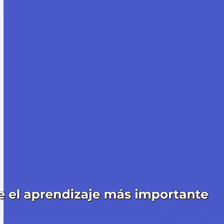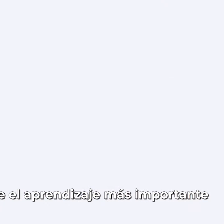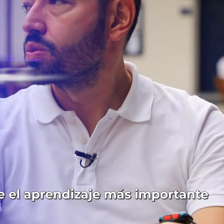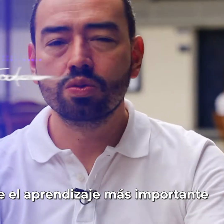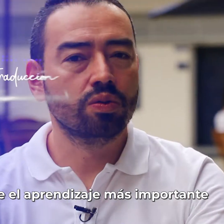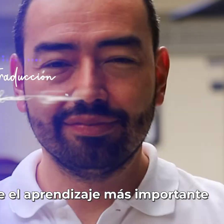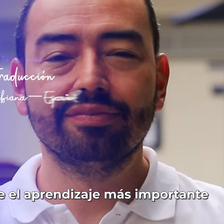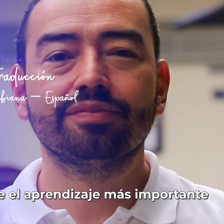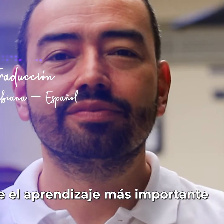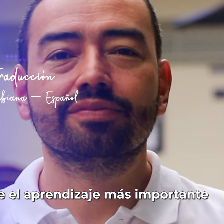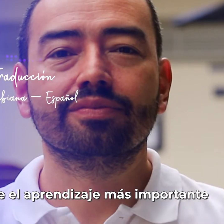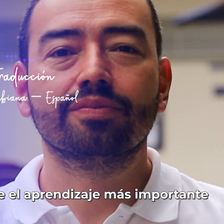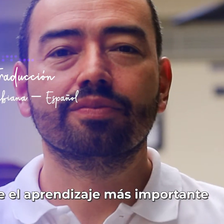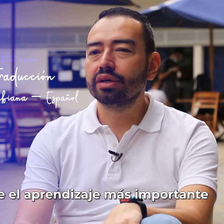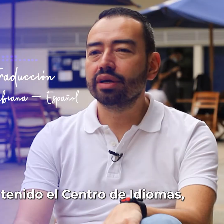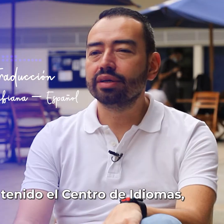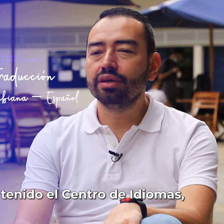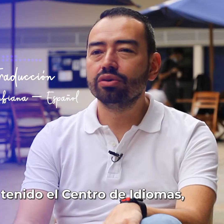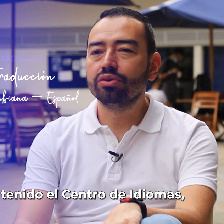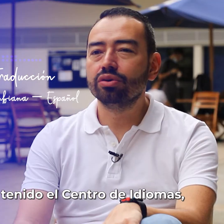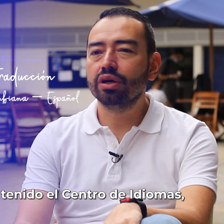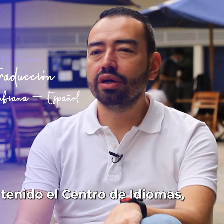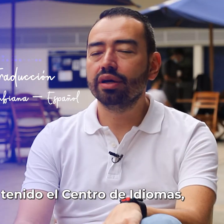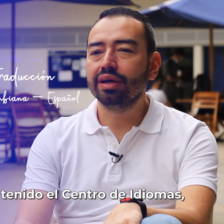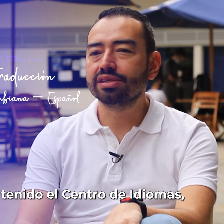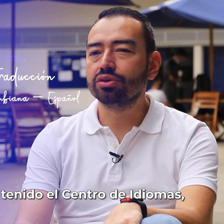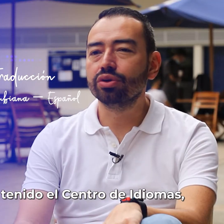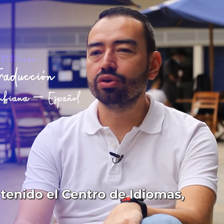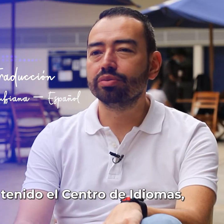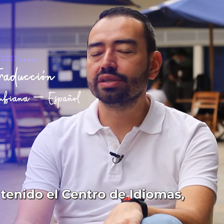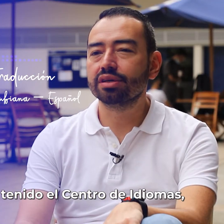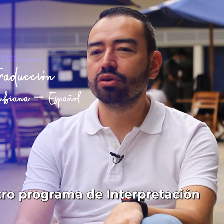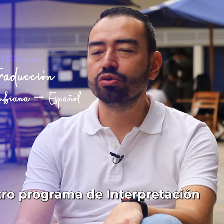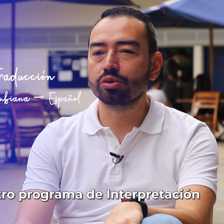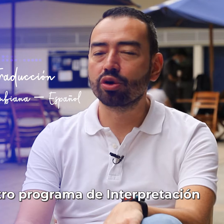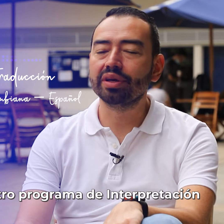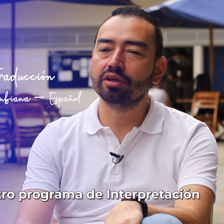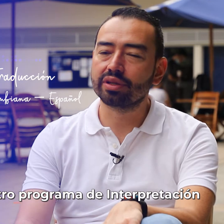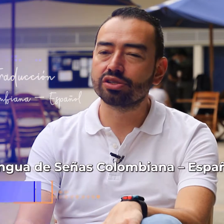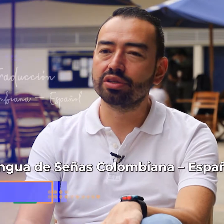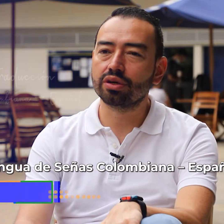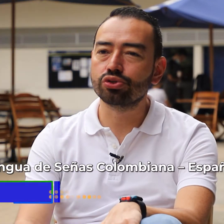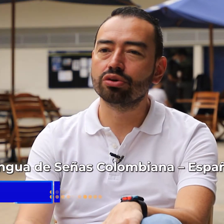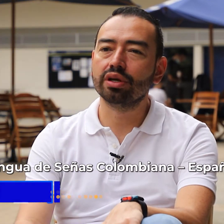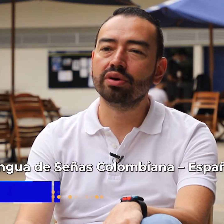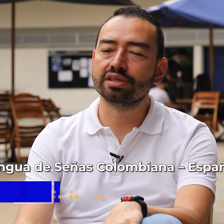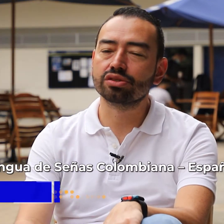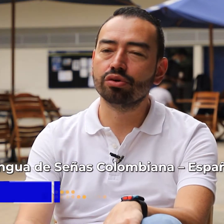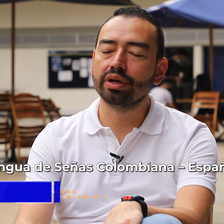Yo creo que el aprendizaje más importante que ha tenido el centro de idiomas con nuestro programa de interpretación y traducción lengua de señas colombiana